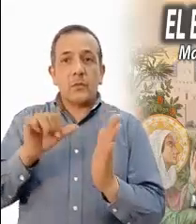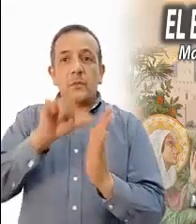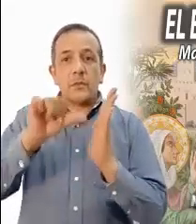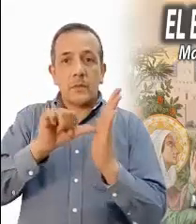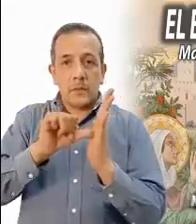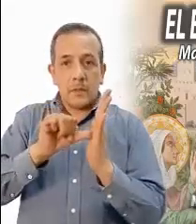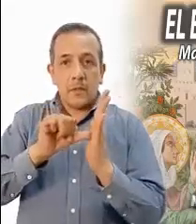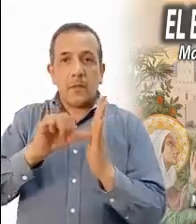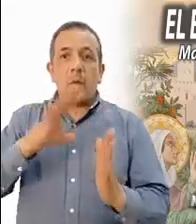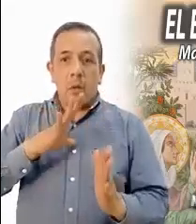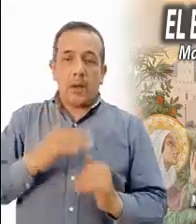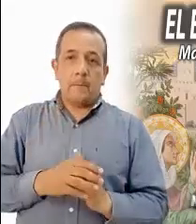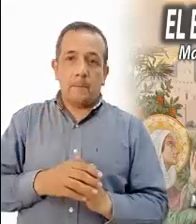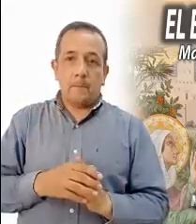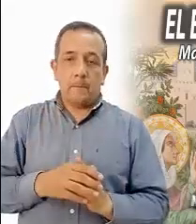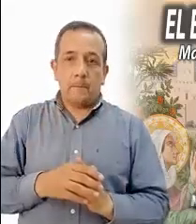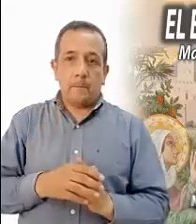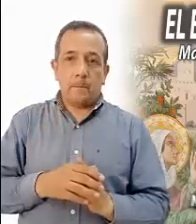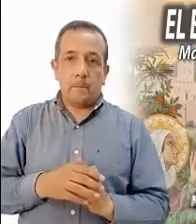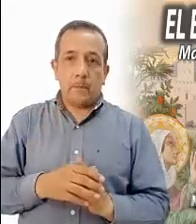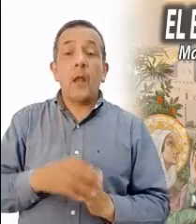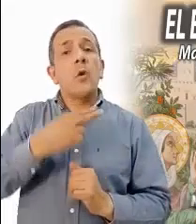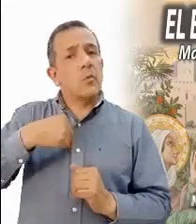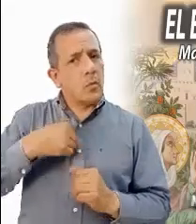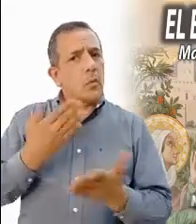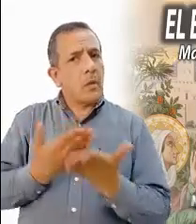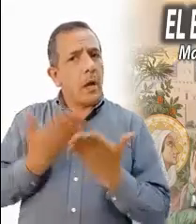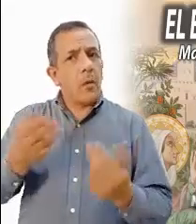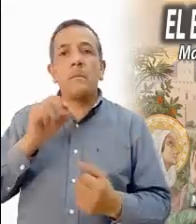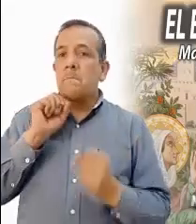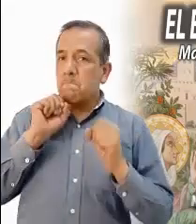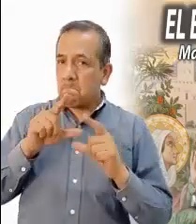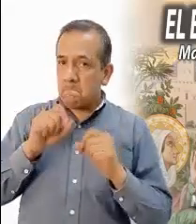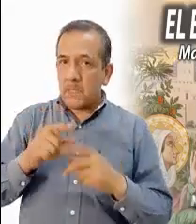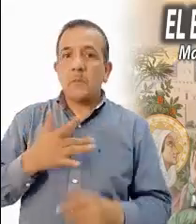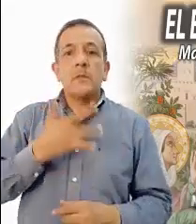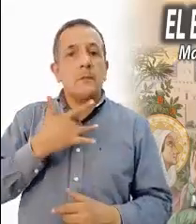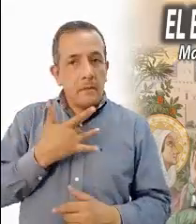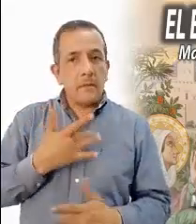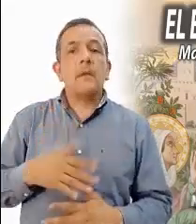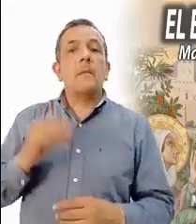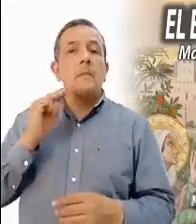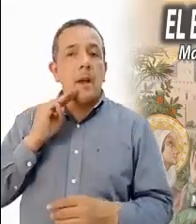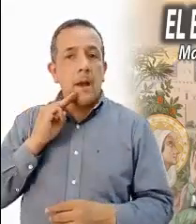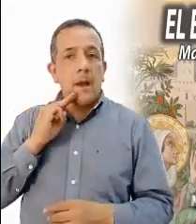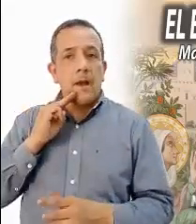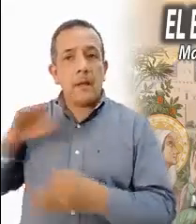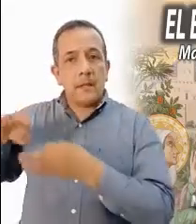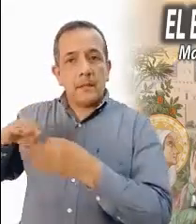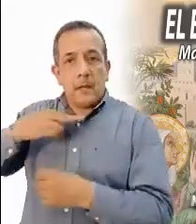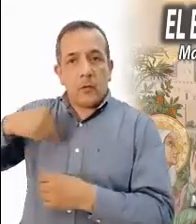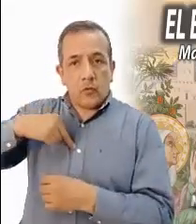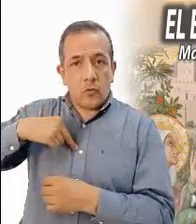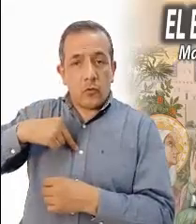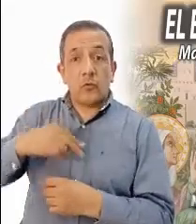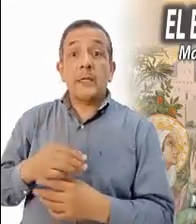Jesús. En este día también nosotros podemos sentir la presencia de María en cada uno de nosotros. Para cada